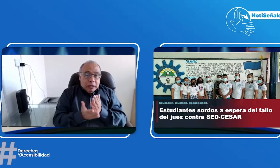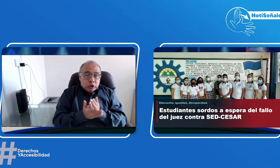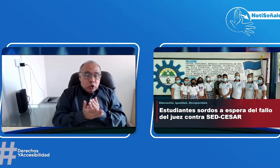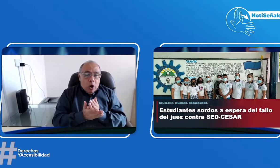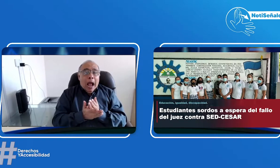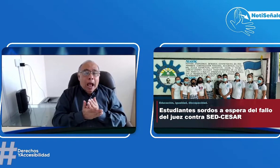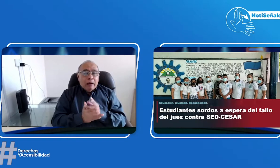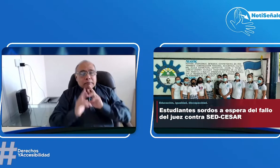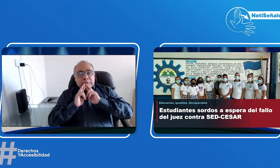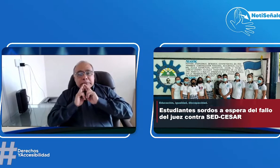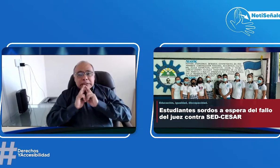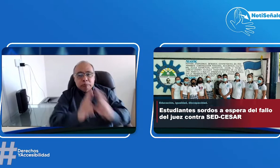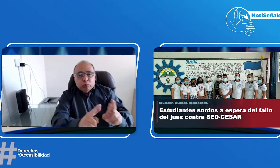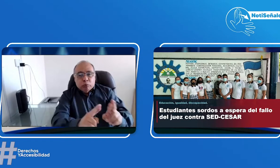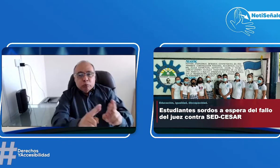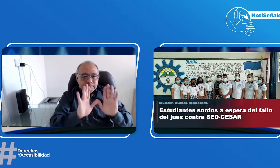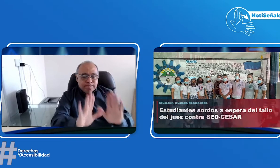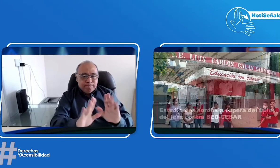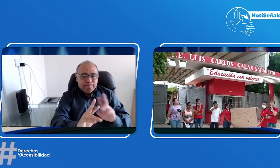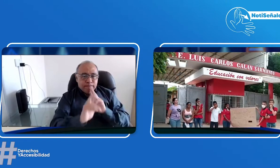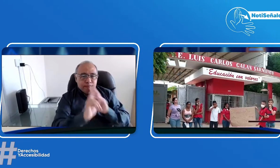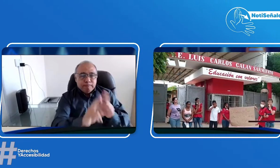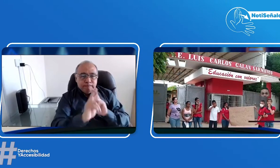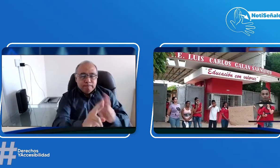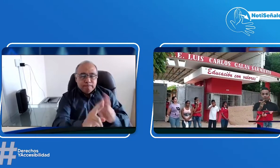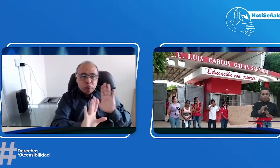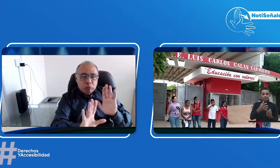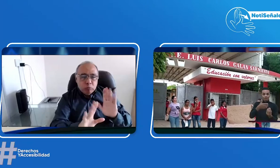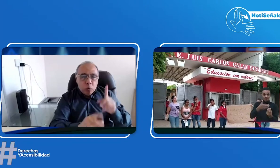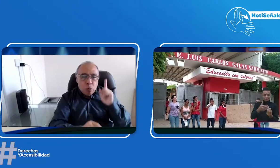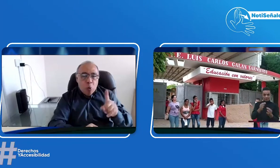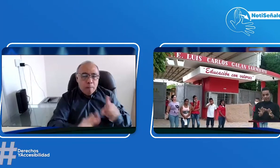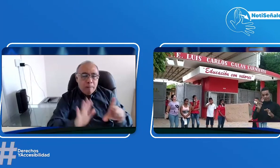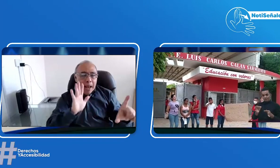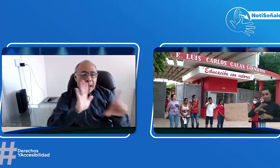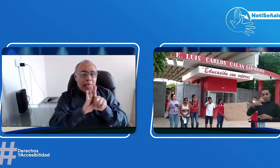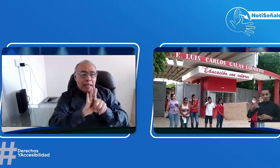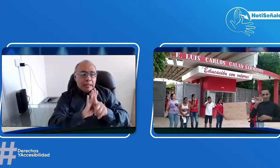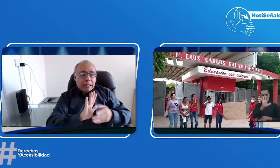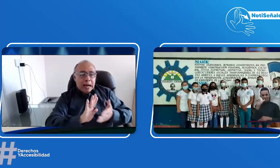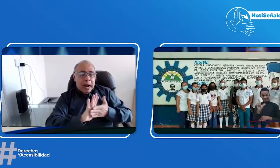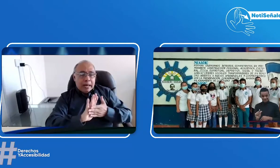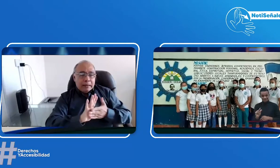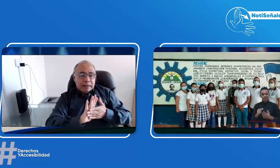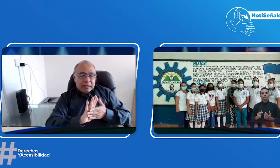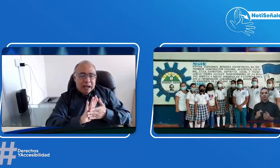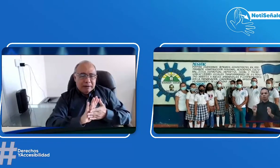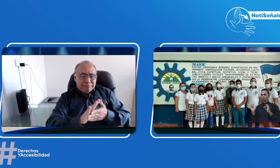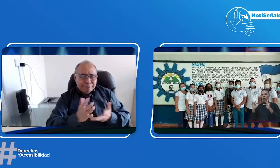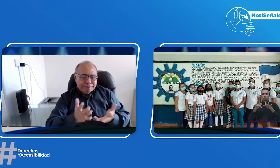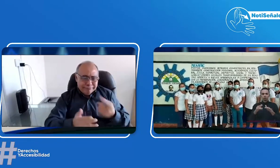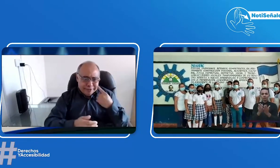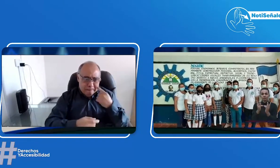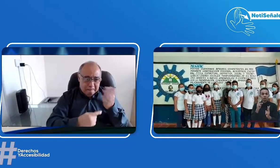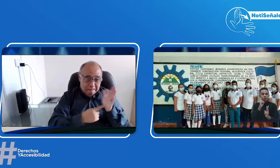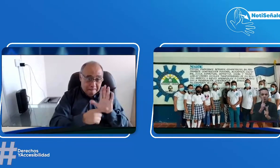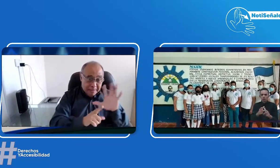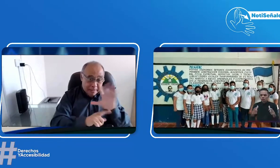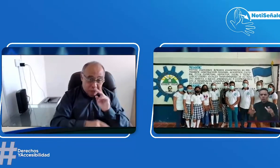municipio de La Jagua, entonces para que podamos hablar acerca de eso, porque la Secretaría de Educación, los estamentos tuvieron que